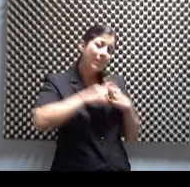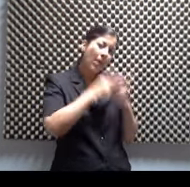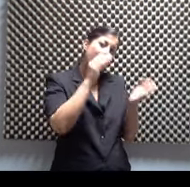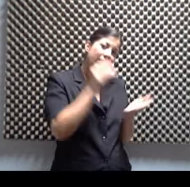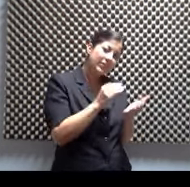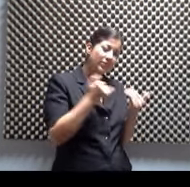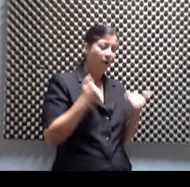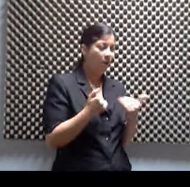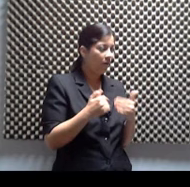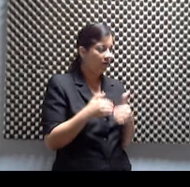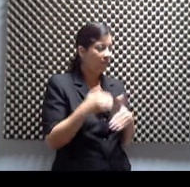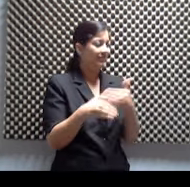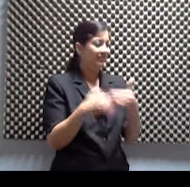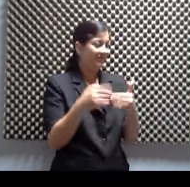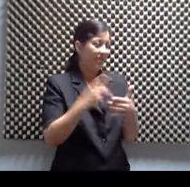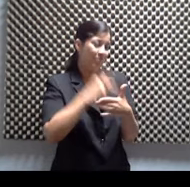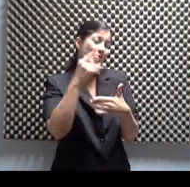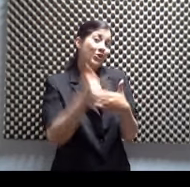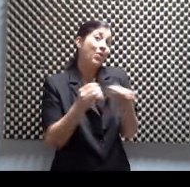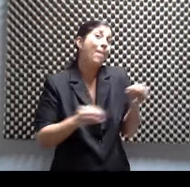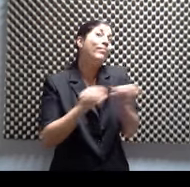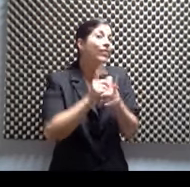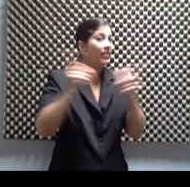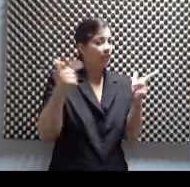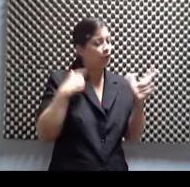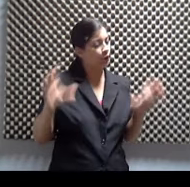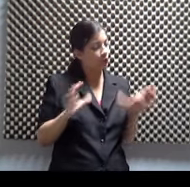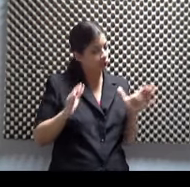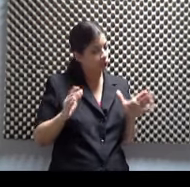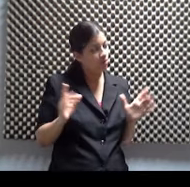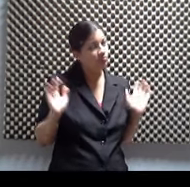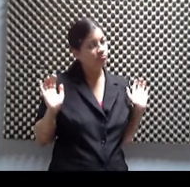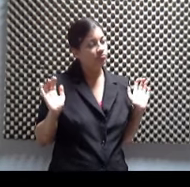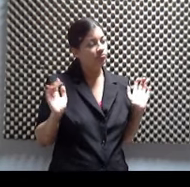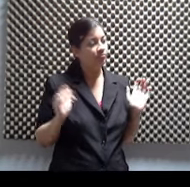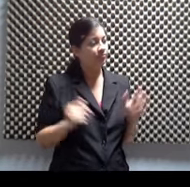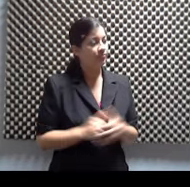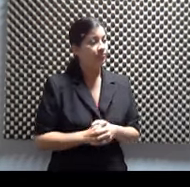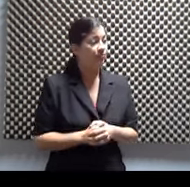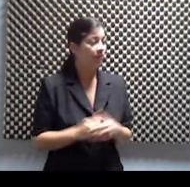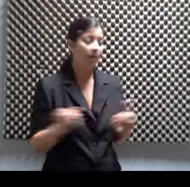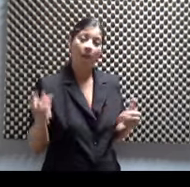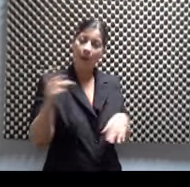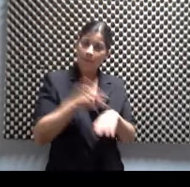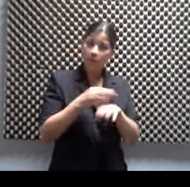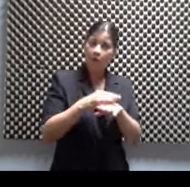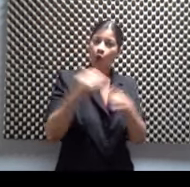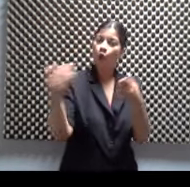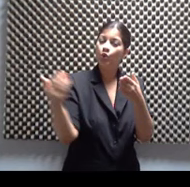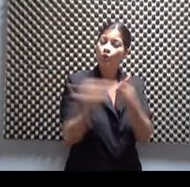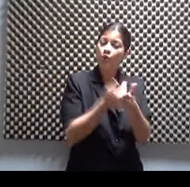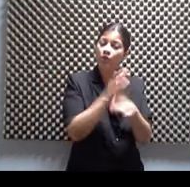el proyecto más grande que he hecho. Y eso viene a Puerto Rico con New Territory slash